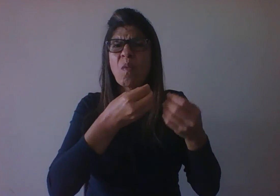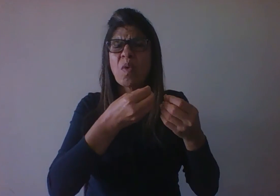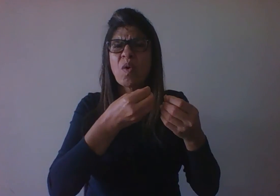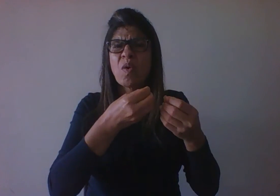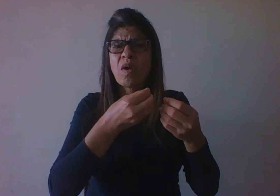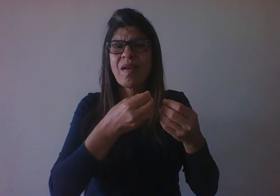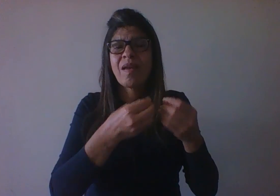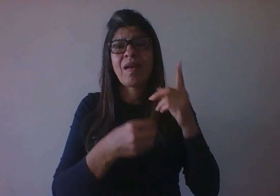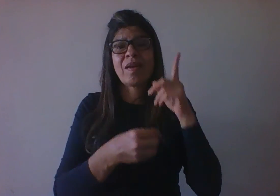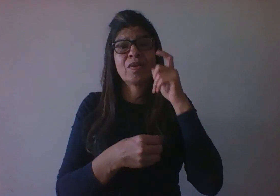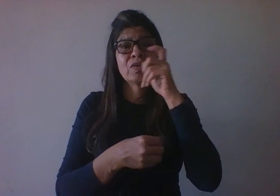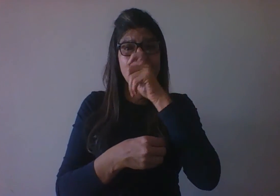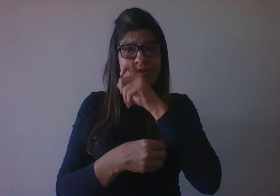tratamento, era rápido.